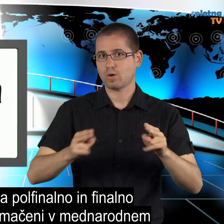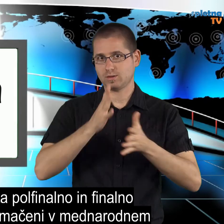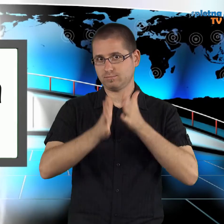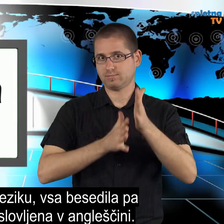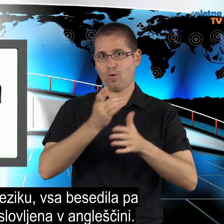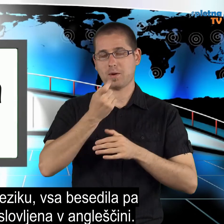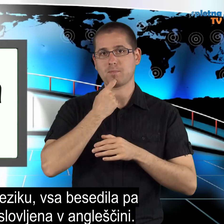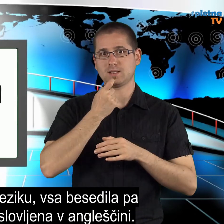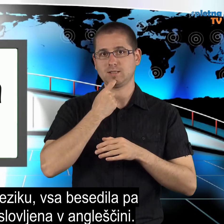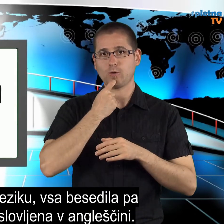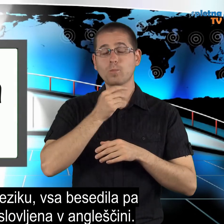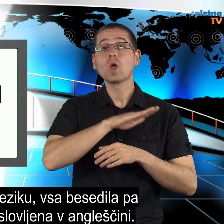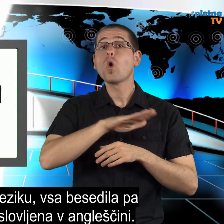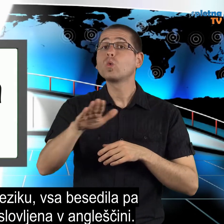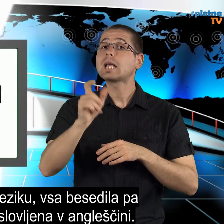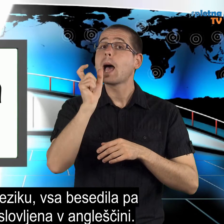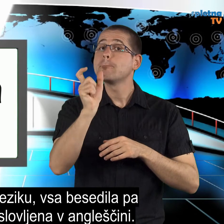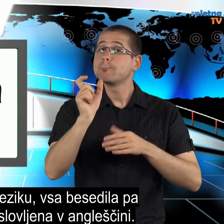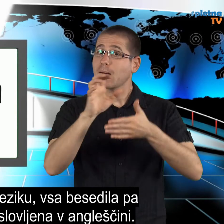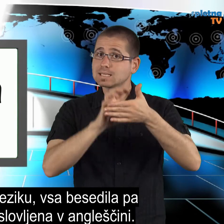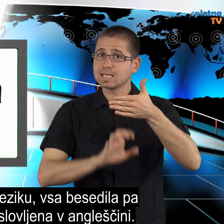Vsa besedila pa bodo podnaslovljena v angleščini.